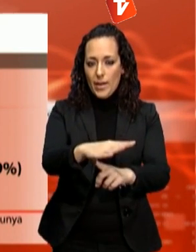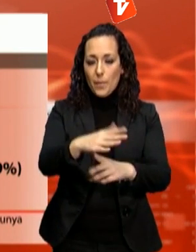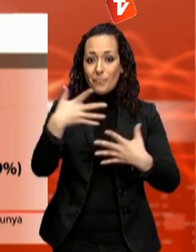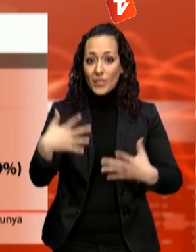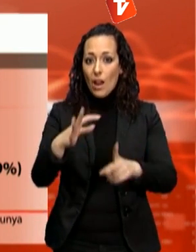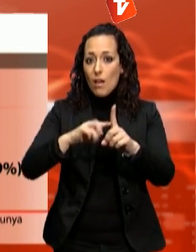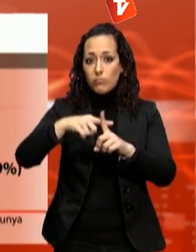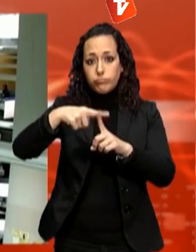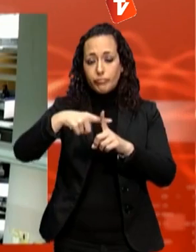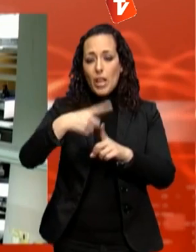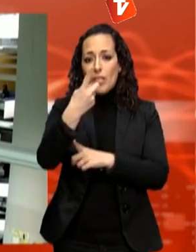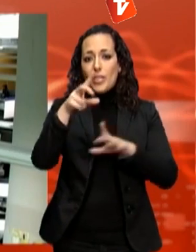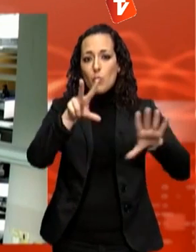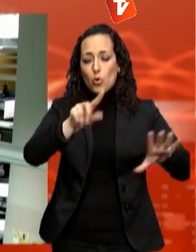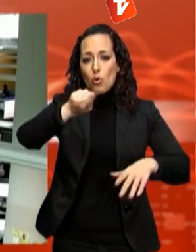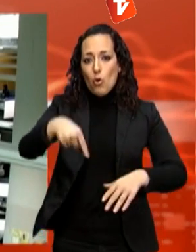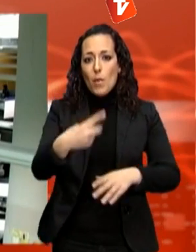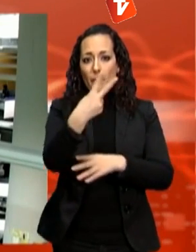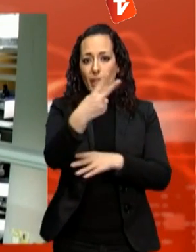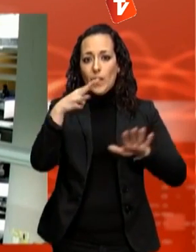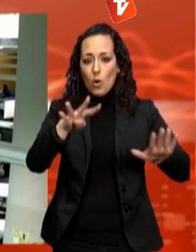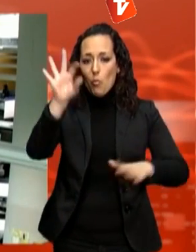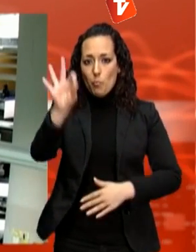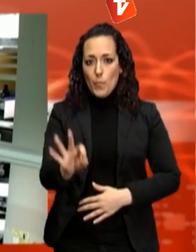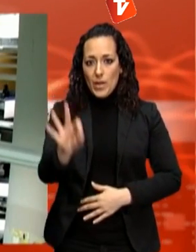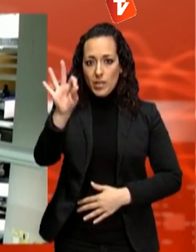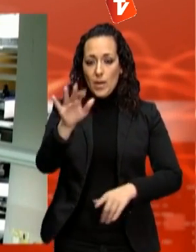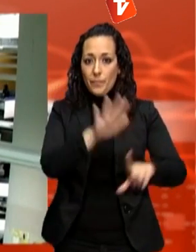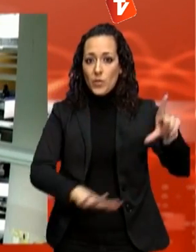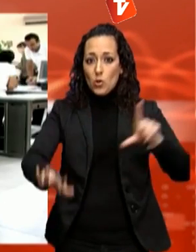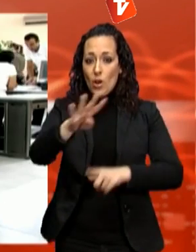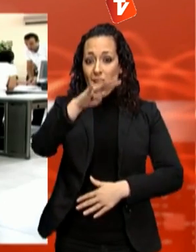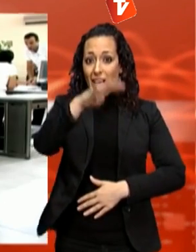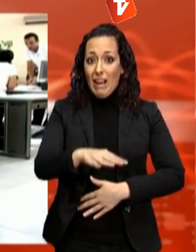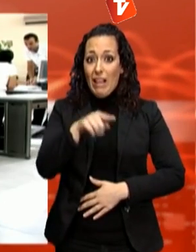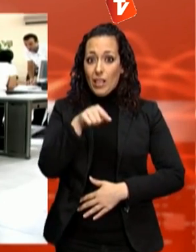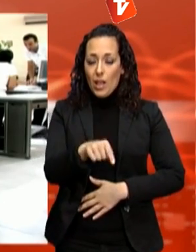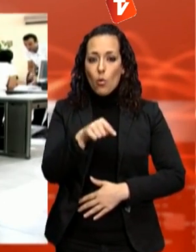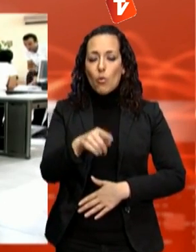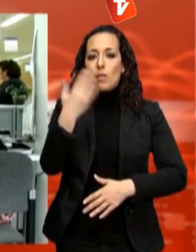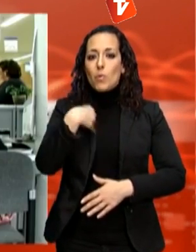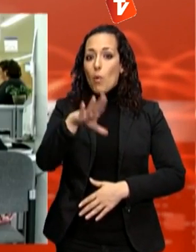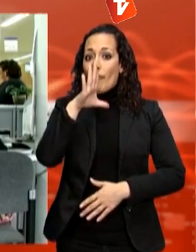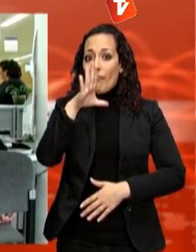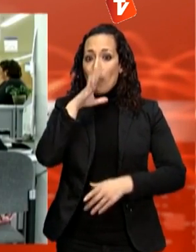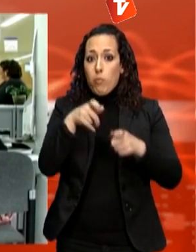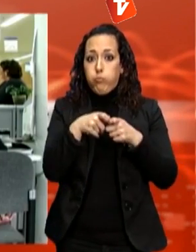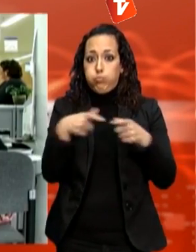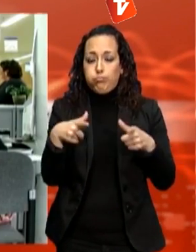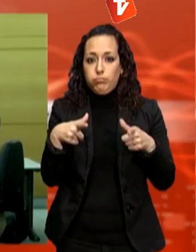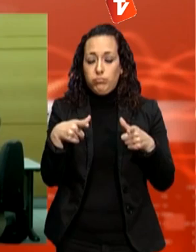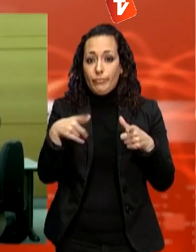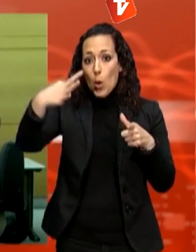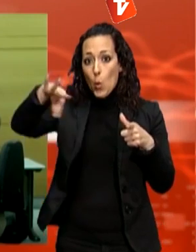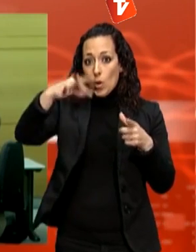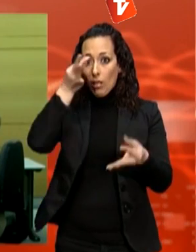,29%. A Catalunya ha estat el mes de febrer que menys ha crescut l'atur en els darrers 5 anys. Aquest és l'aspecte positiu